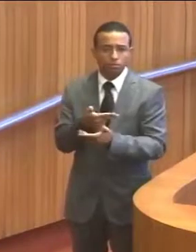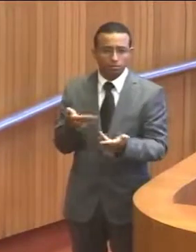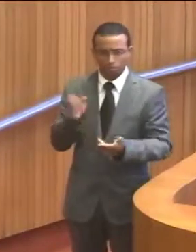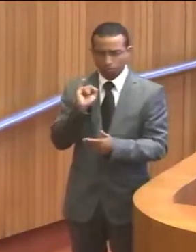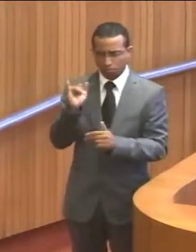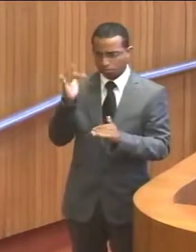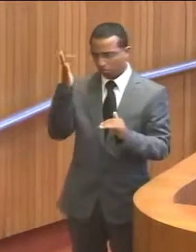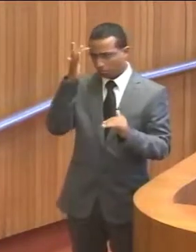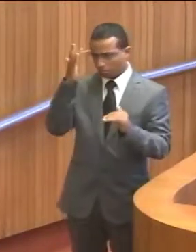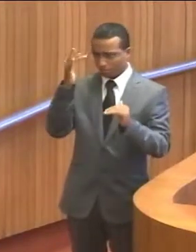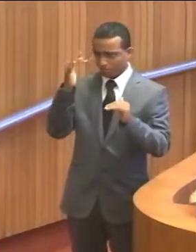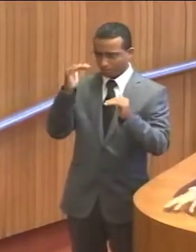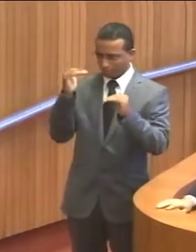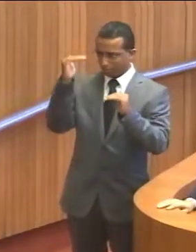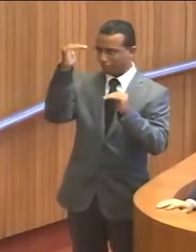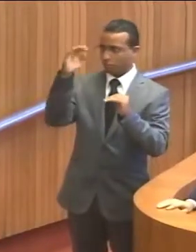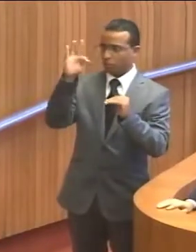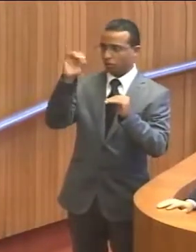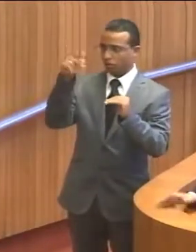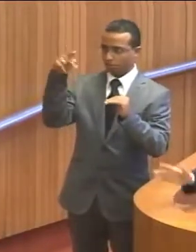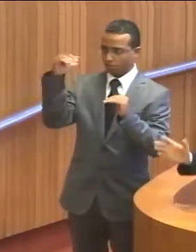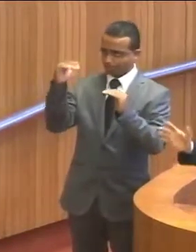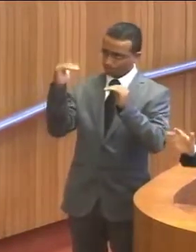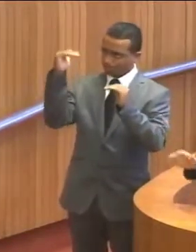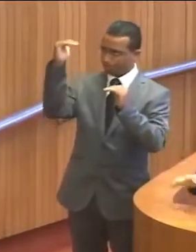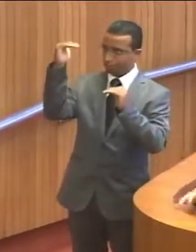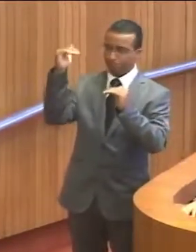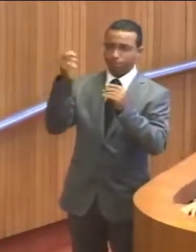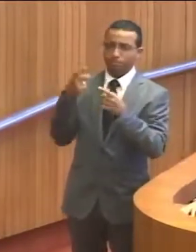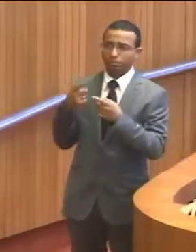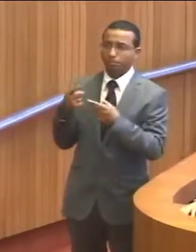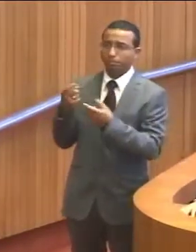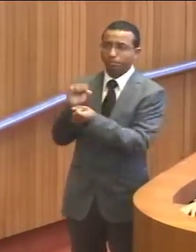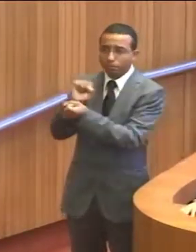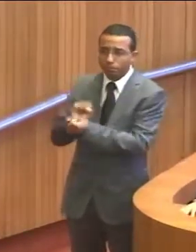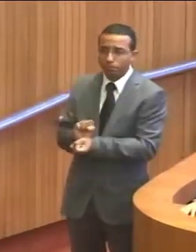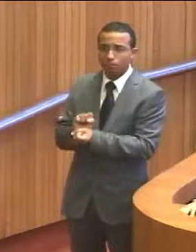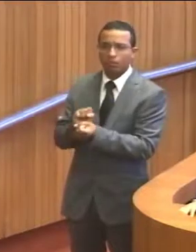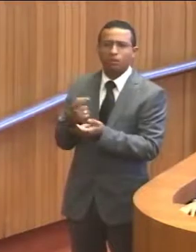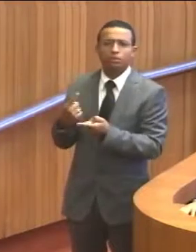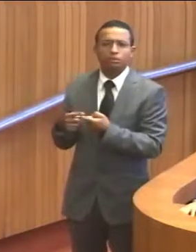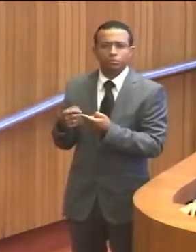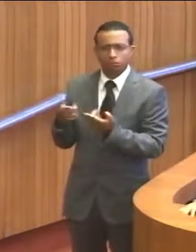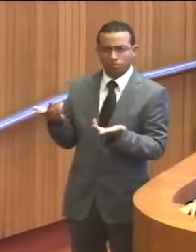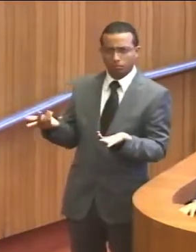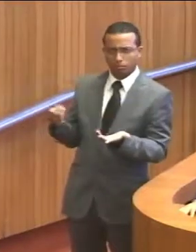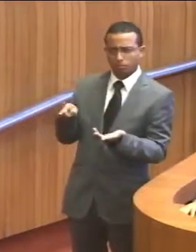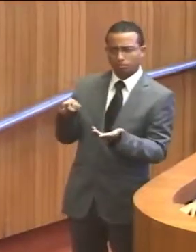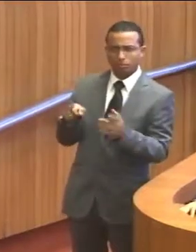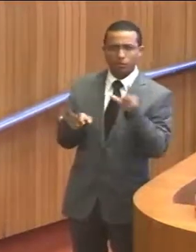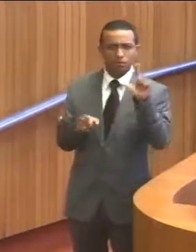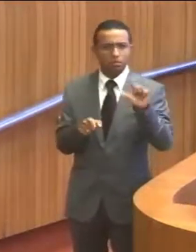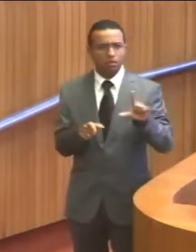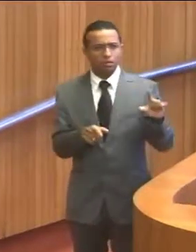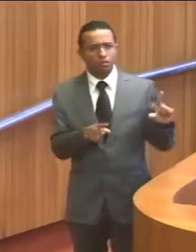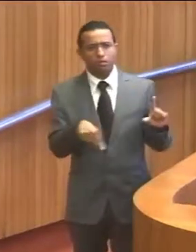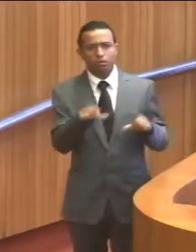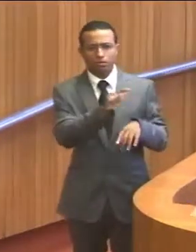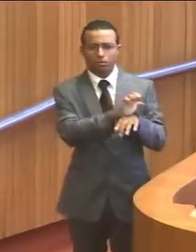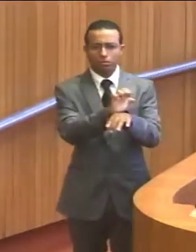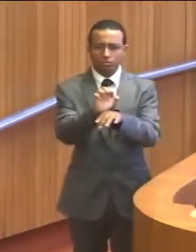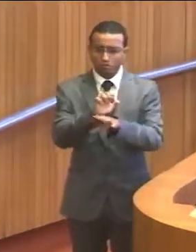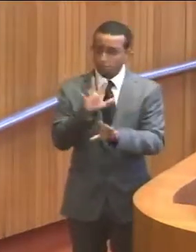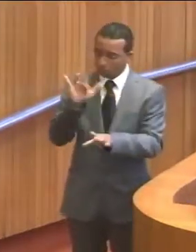estamos no topo da exportação de gente, aí nós temos que refletir por que isso acontece. E aí nós vamos